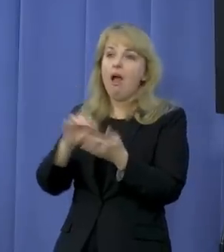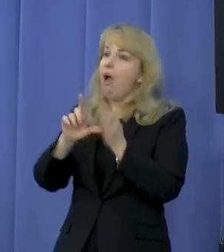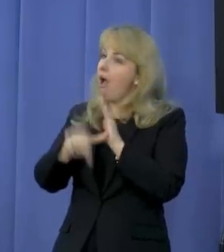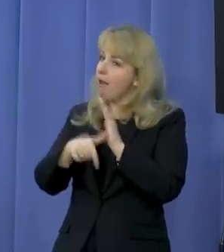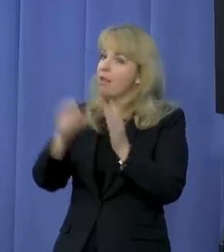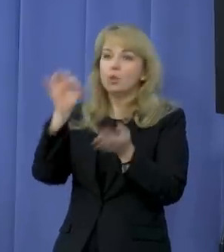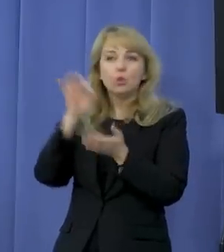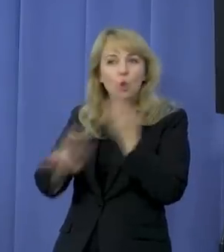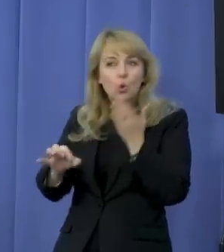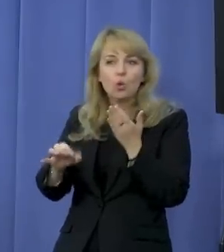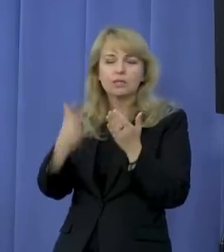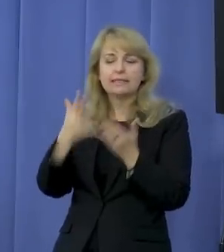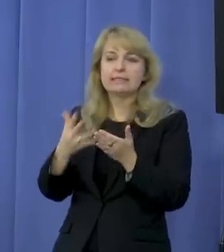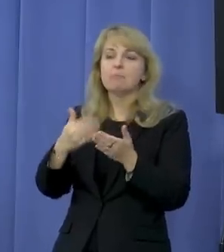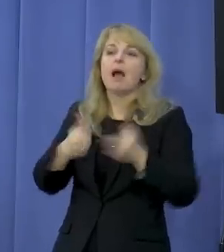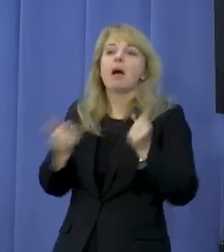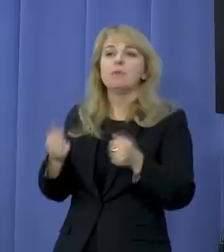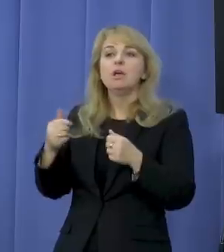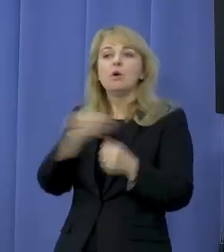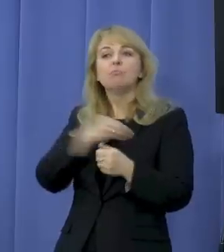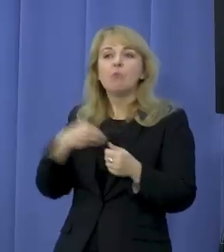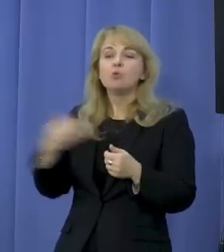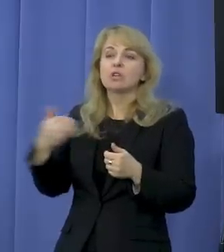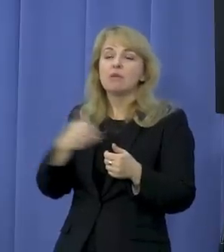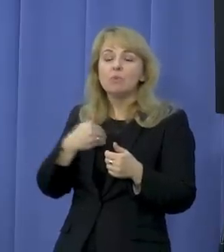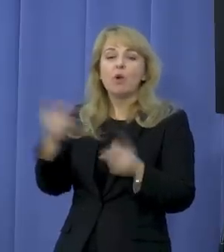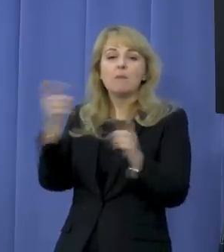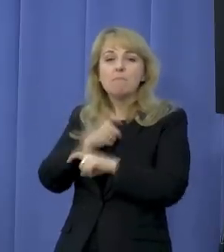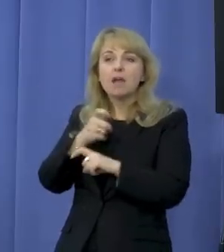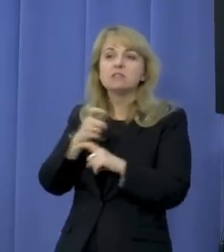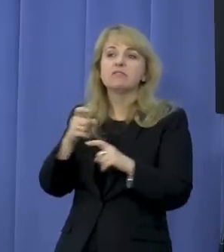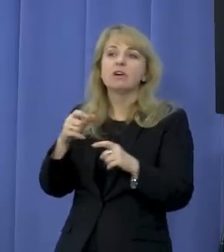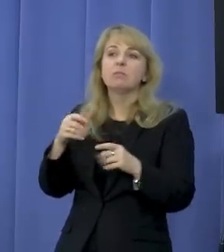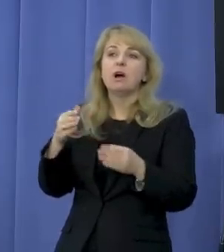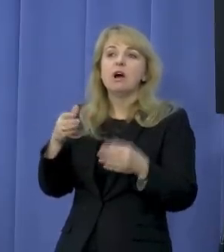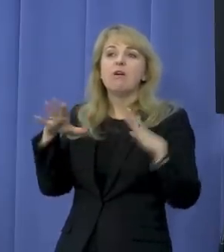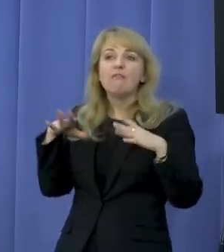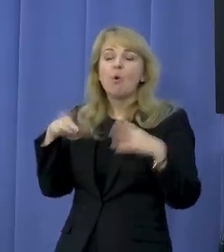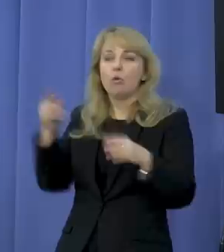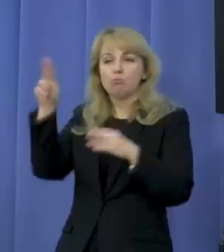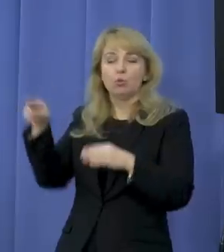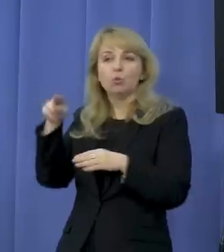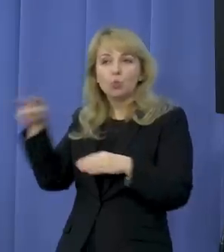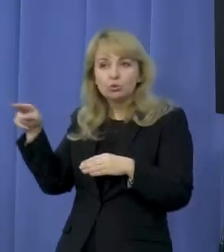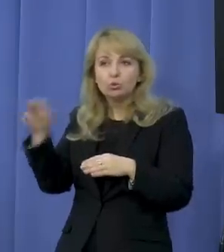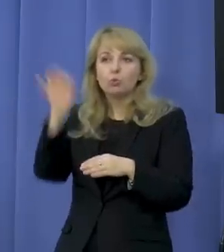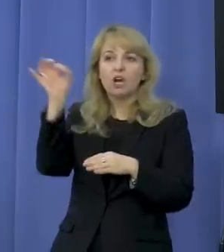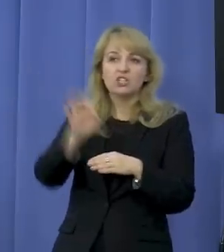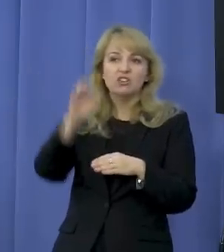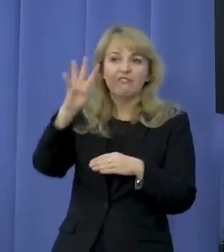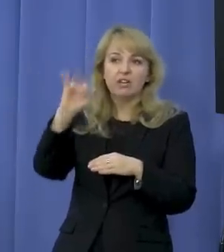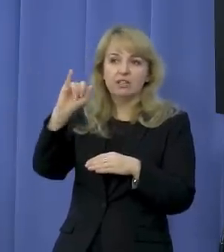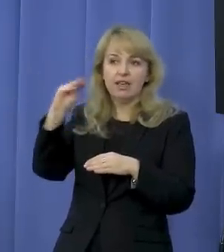Czyli chcemy, żeby Polska była państwem świeckim, neutralnym, światopoglądowo w sprawach religii i